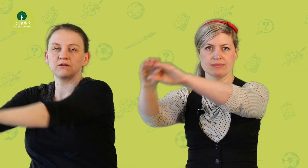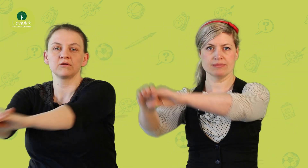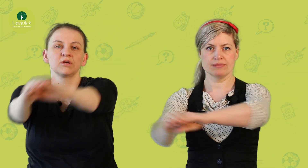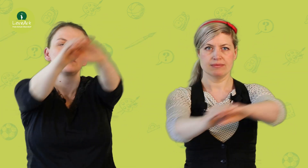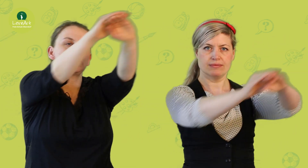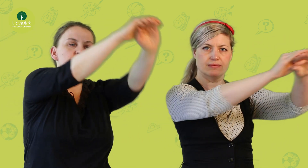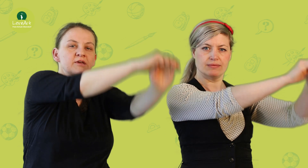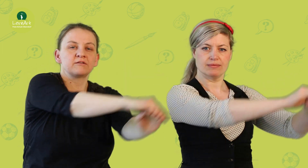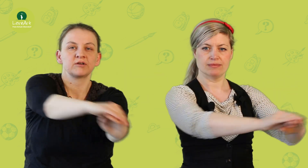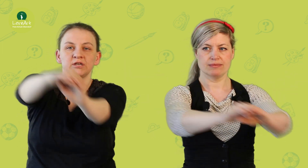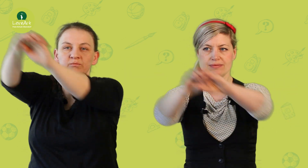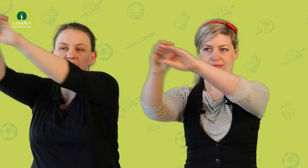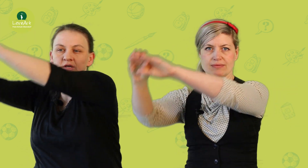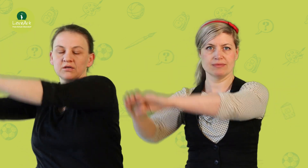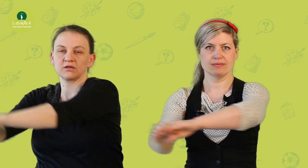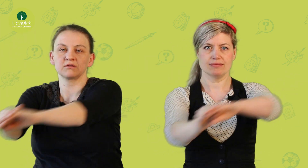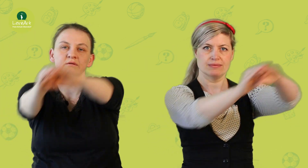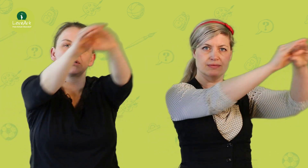und Linkshänder fangen eben in die andere Richtung an.